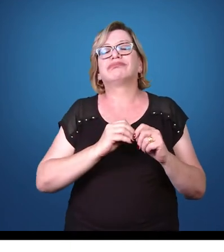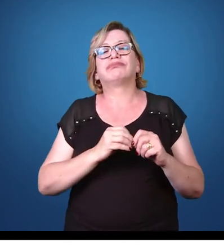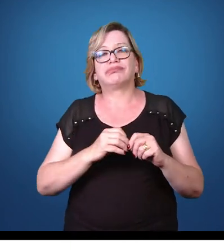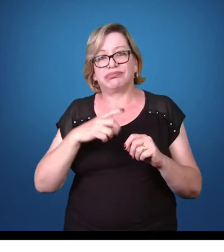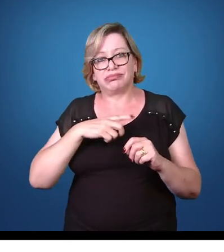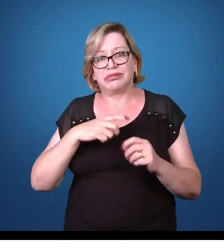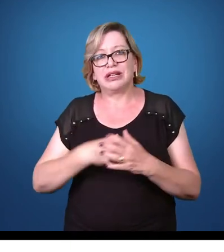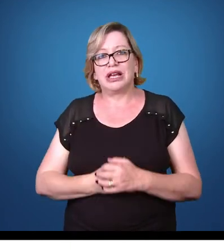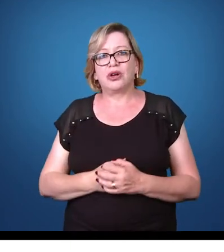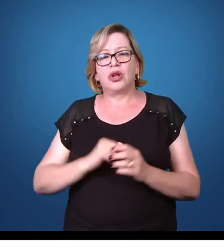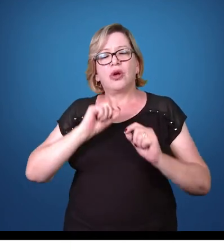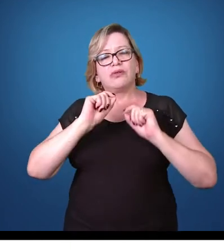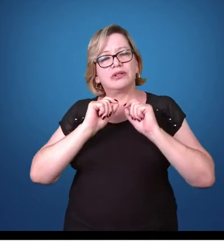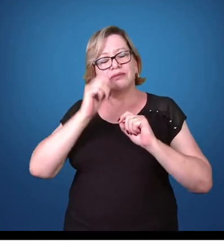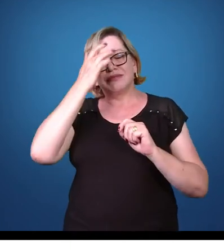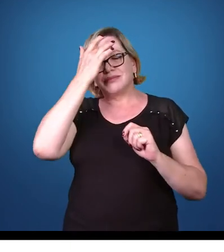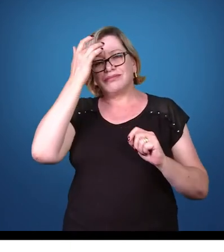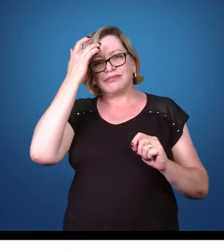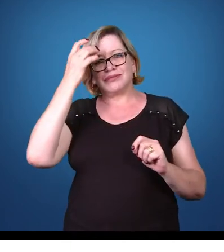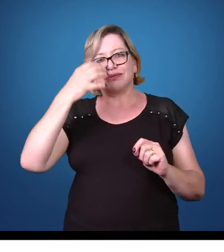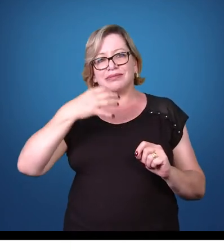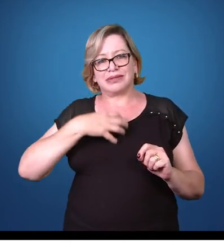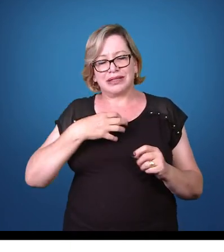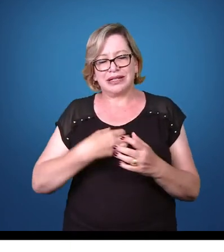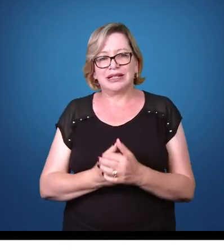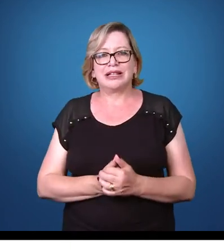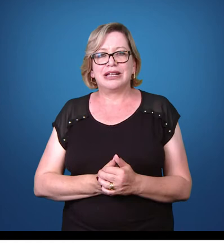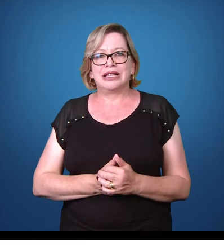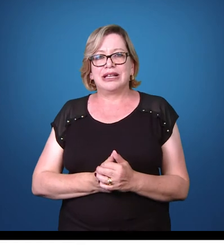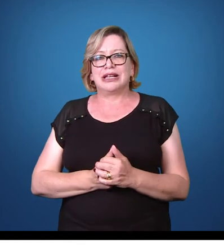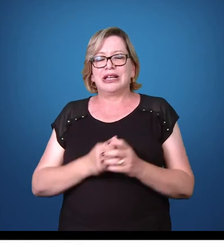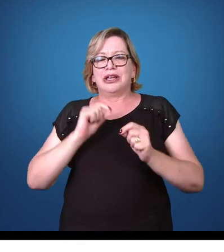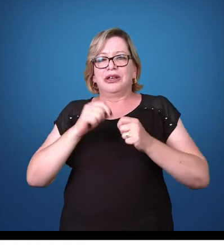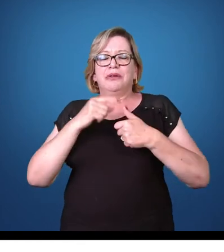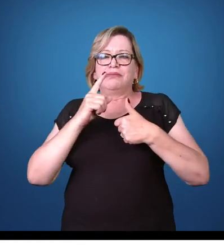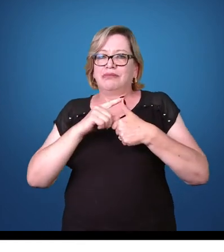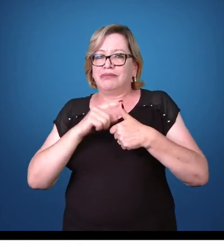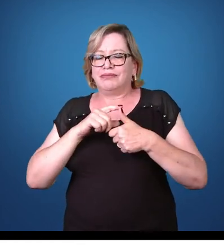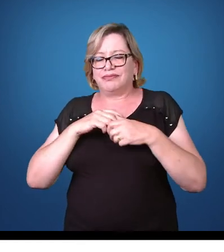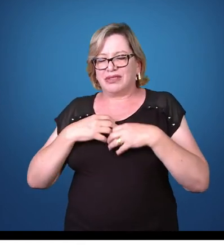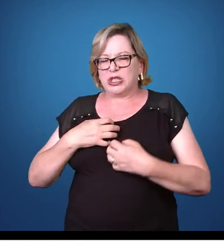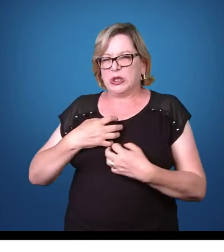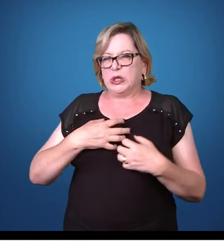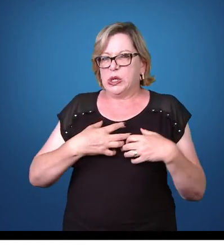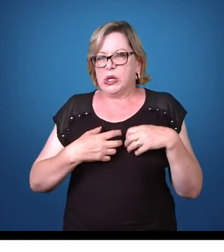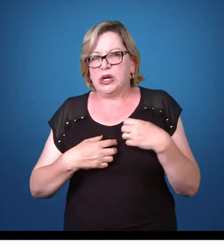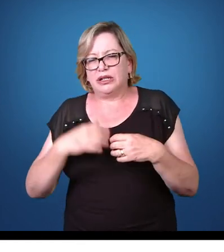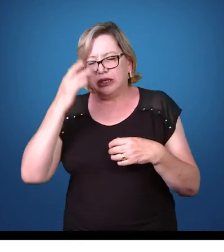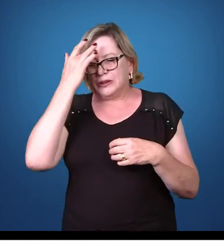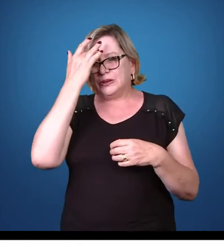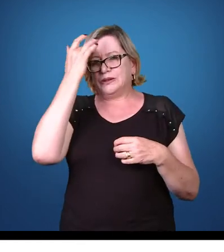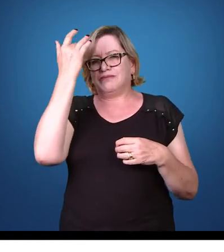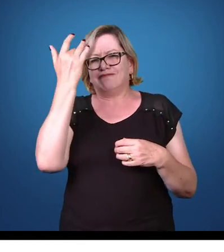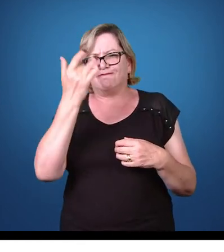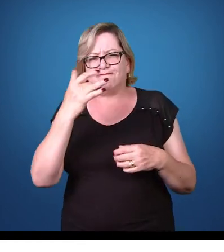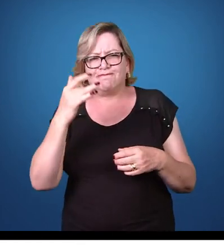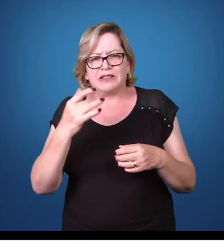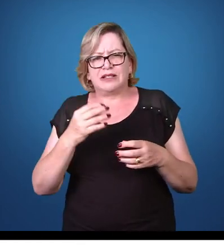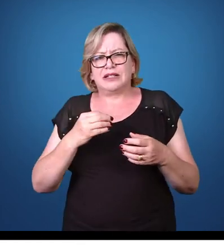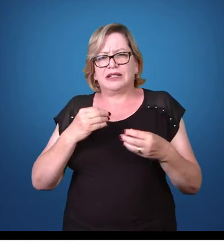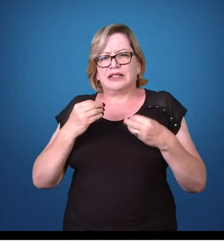Então, quais são os sintomas da Giardia? Basicamente, pode ocorrer náuseas, dores de cabeça,